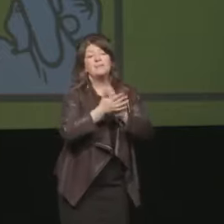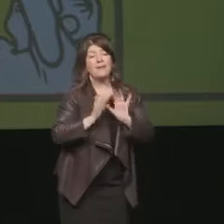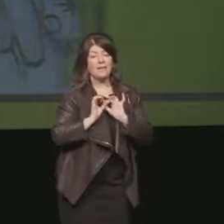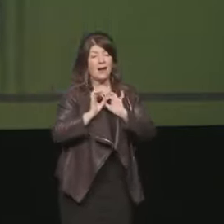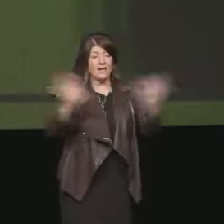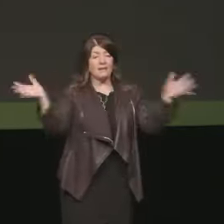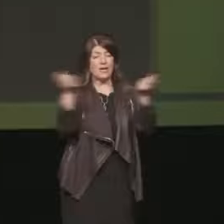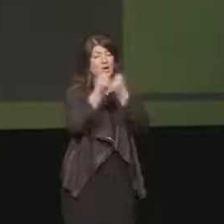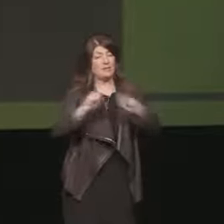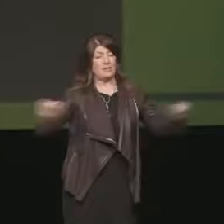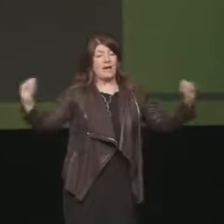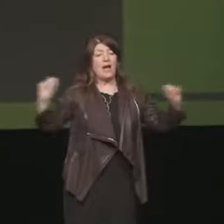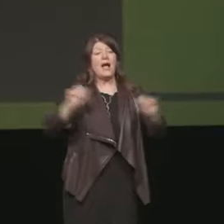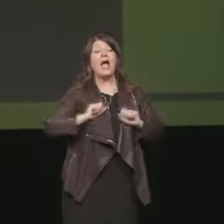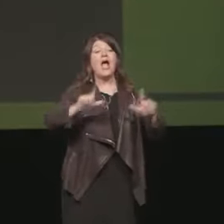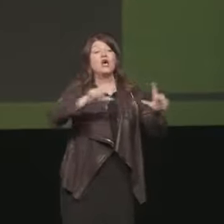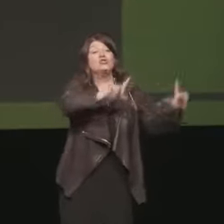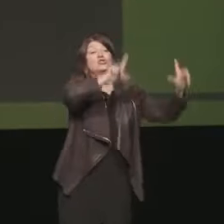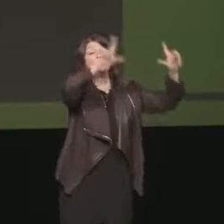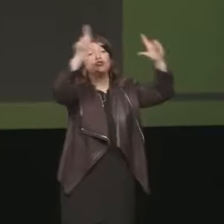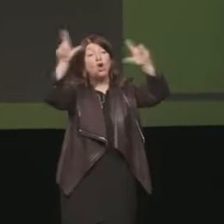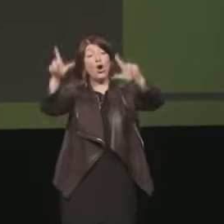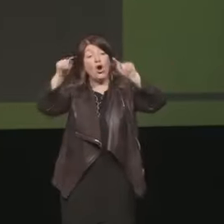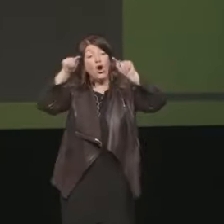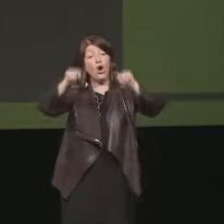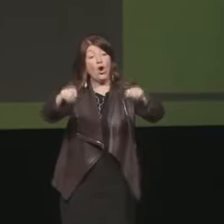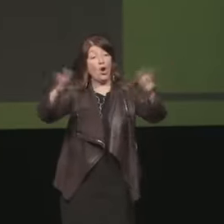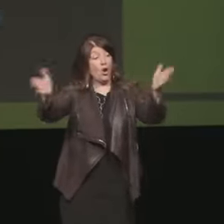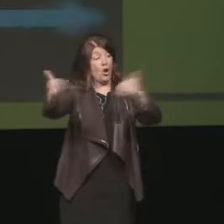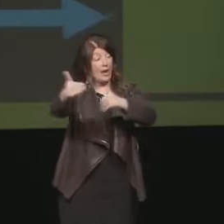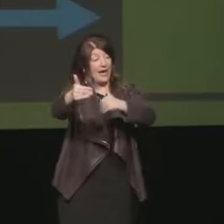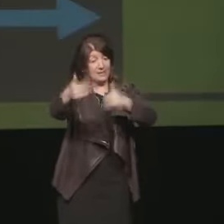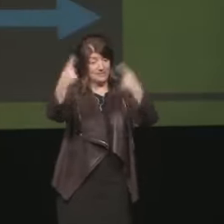salone internazionale del libro di Torino grazie grazie